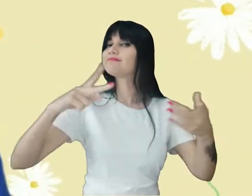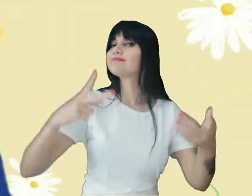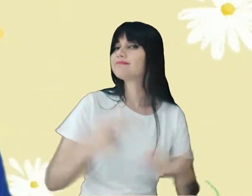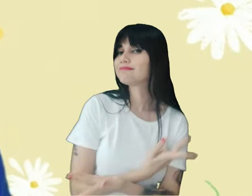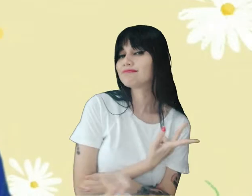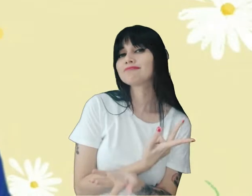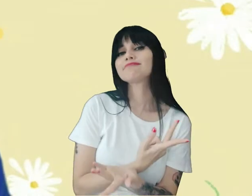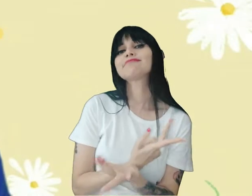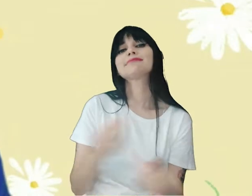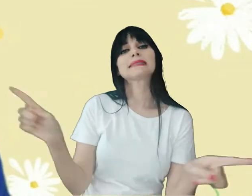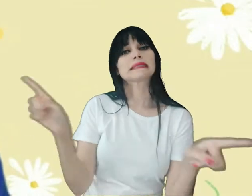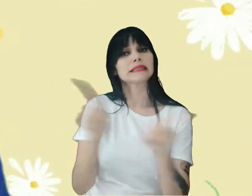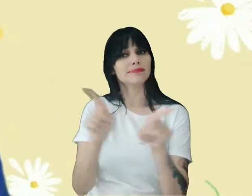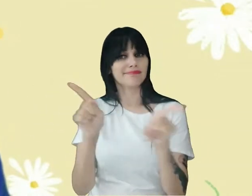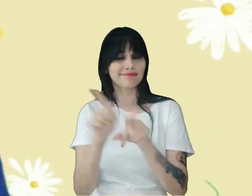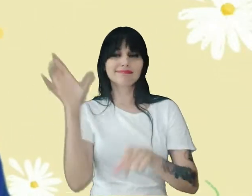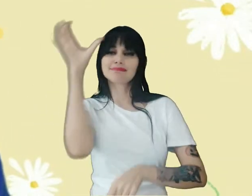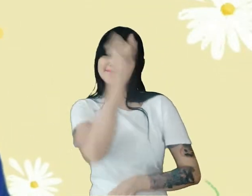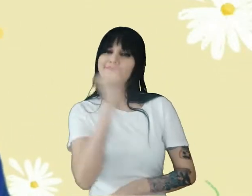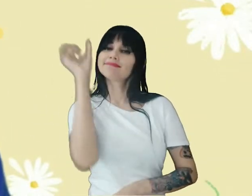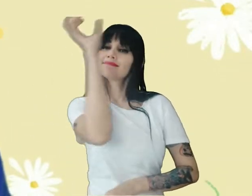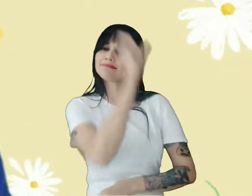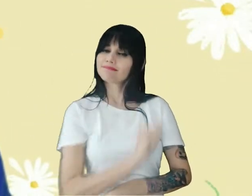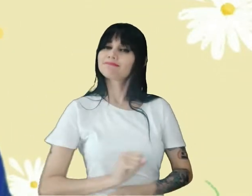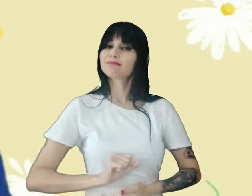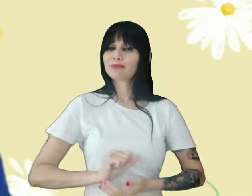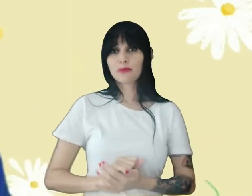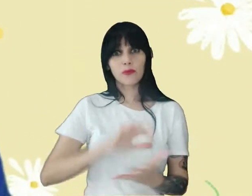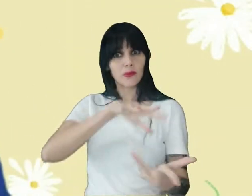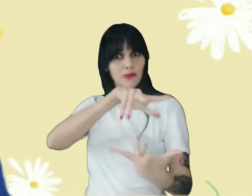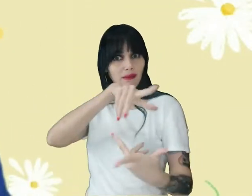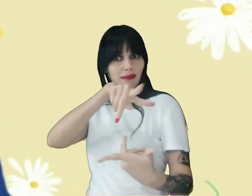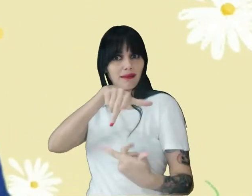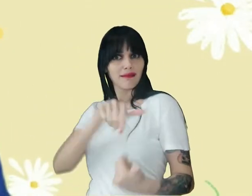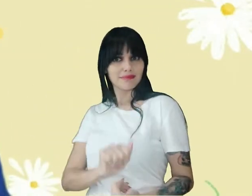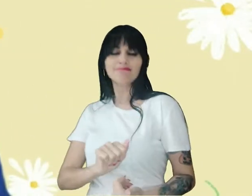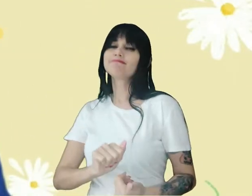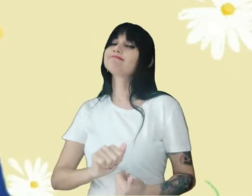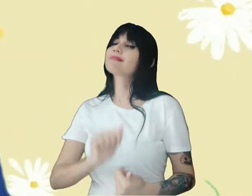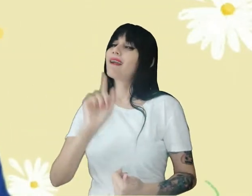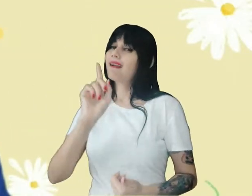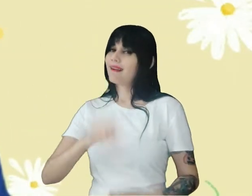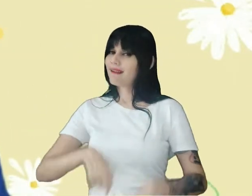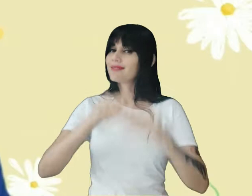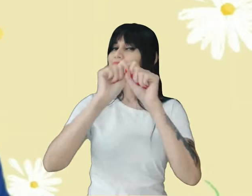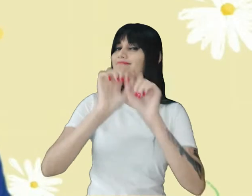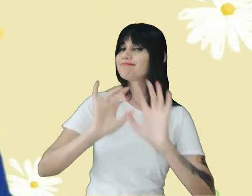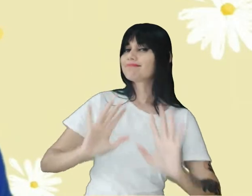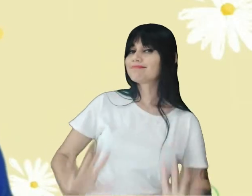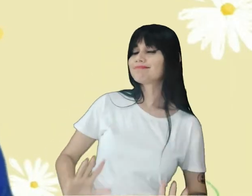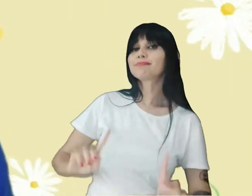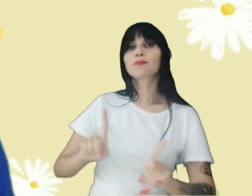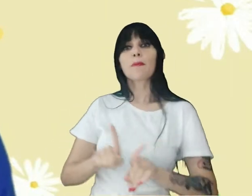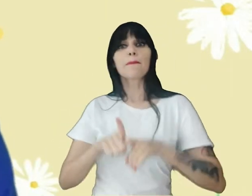grande aprendizado Nosso planeta é de fato uma benção Mas existe